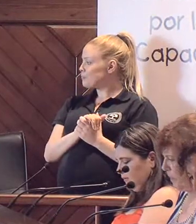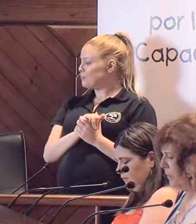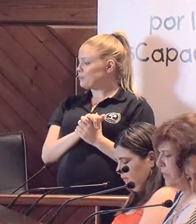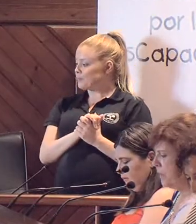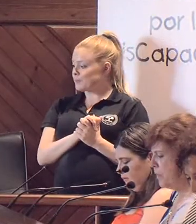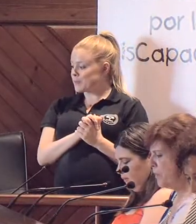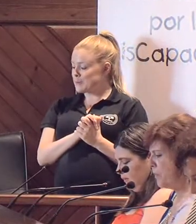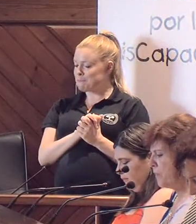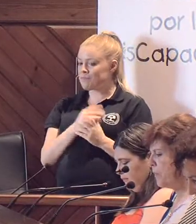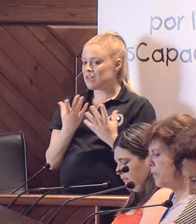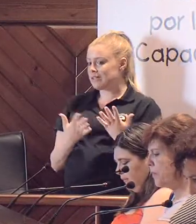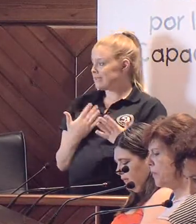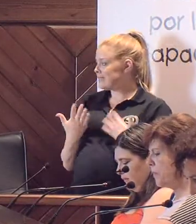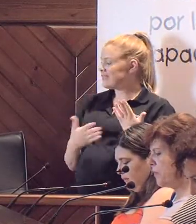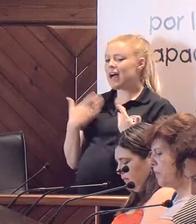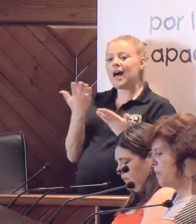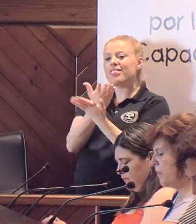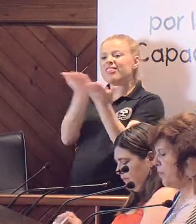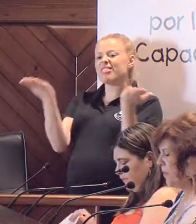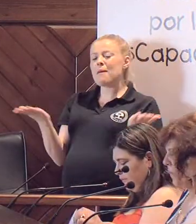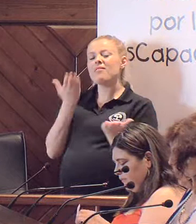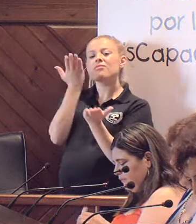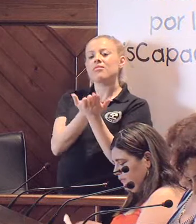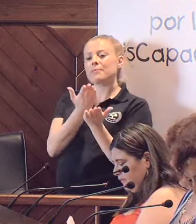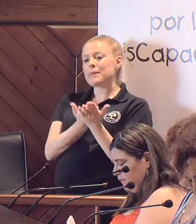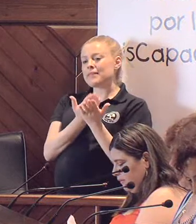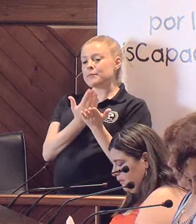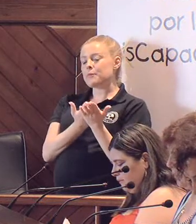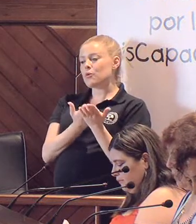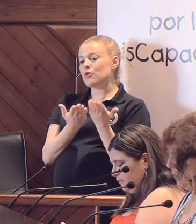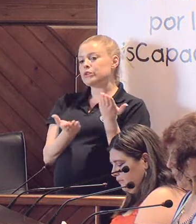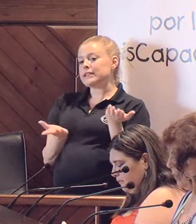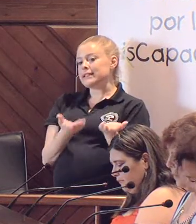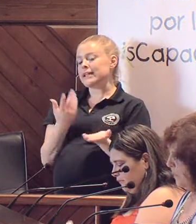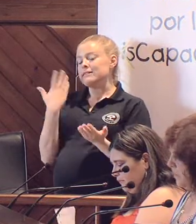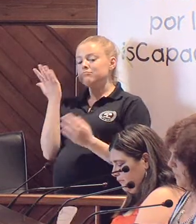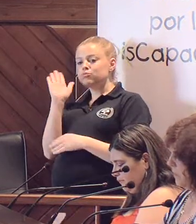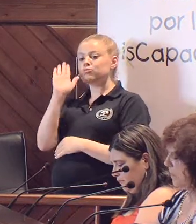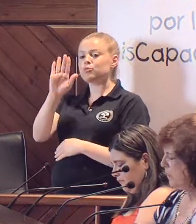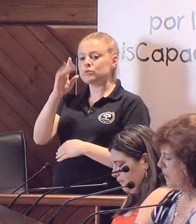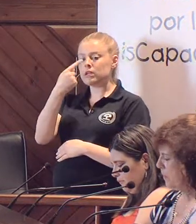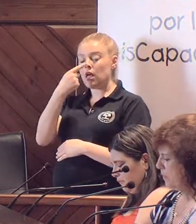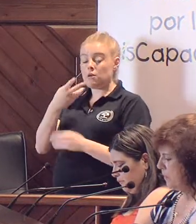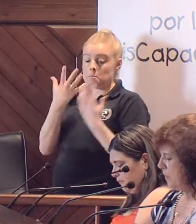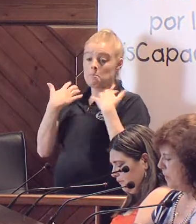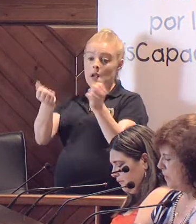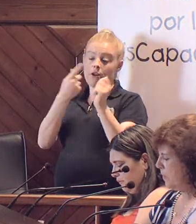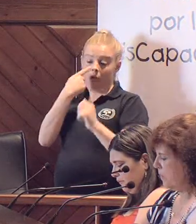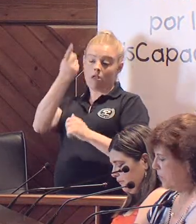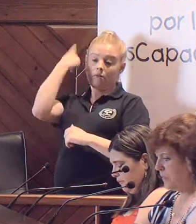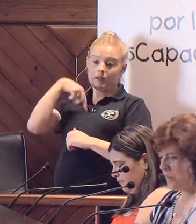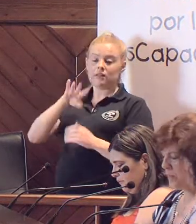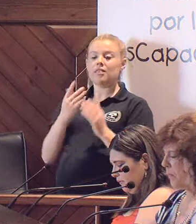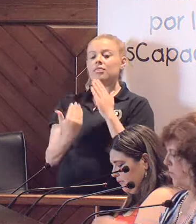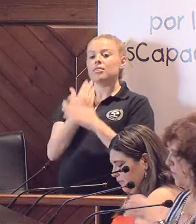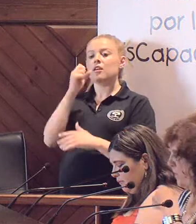ver las demandas y propuestas, algunas de ellas las que se presentaron en el pleno anterior, que fue